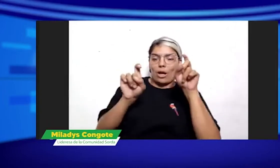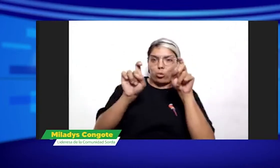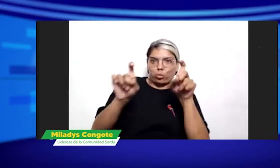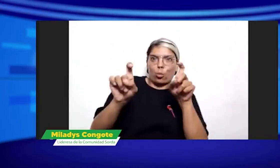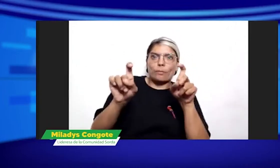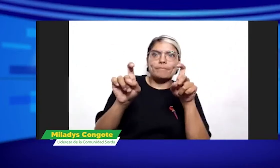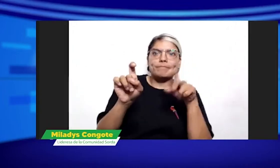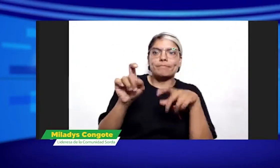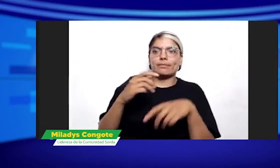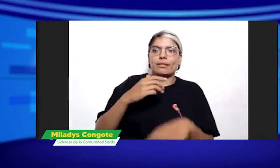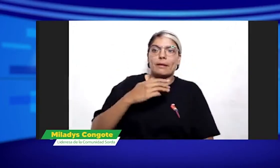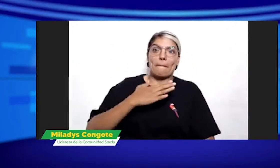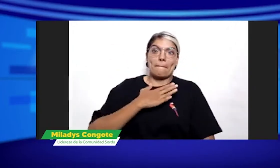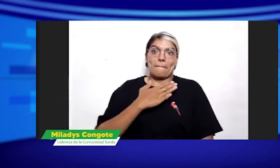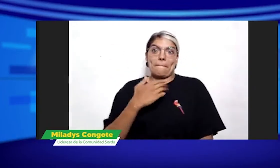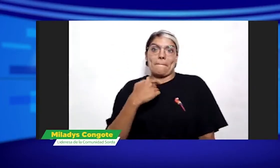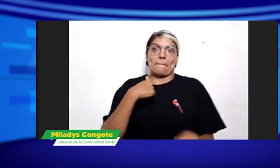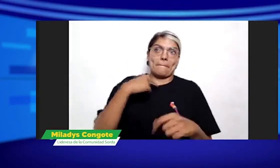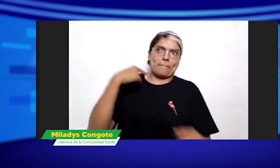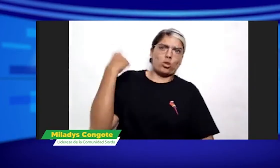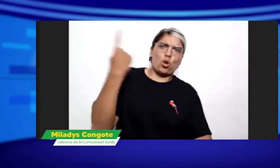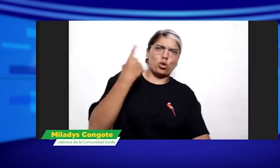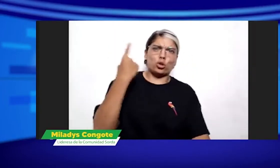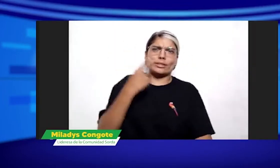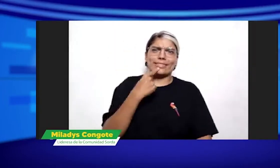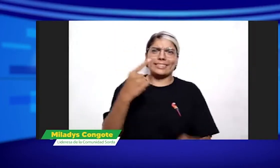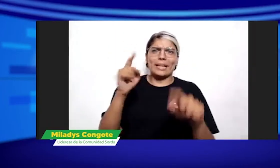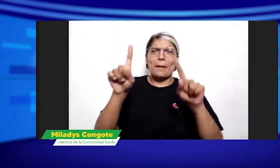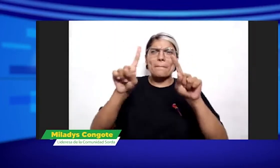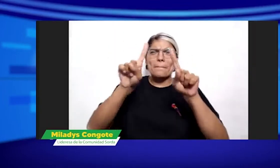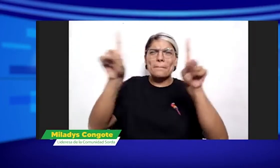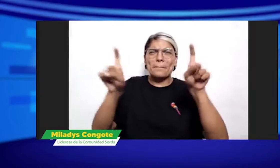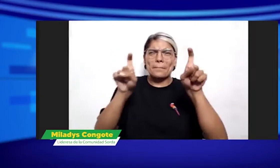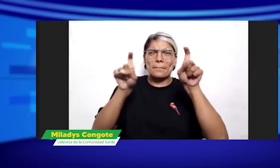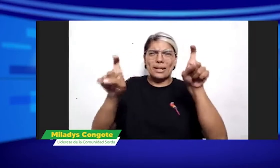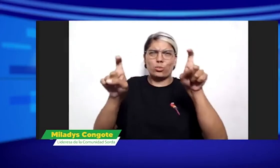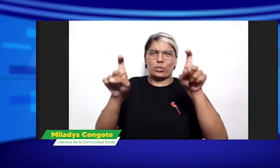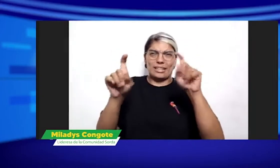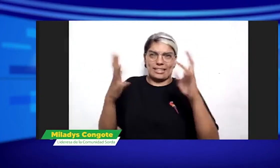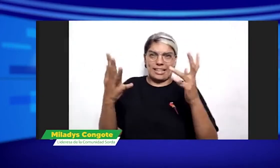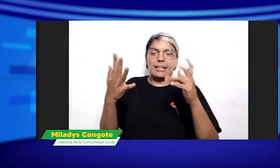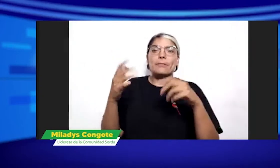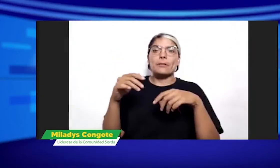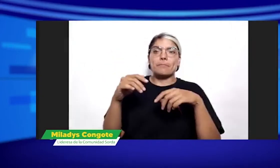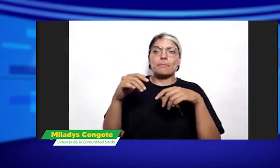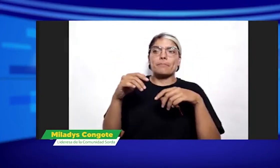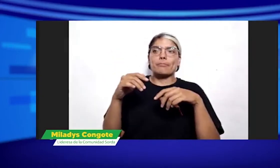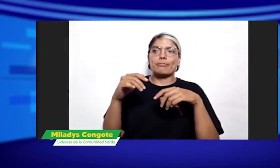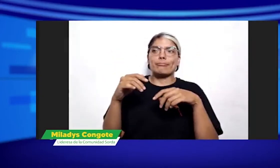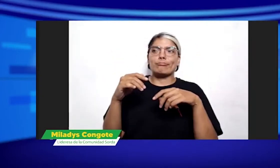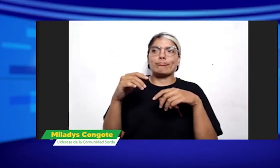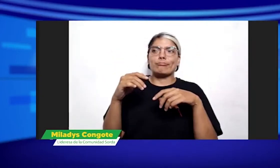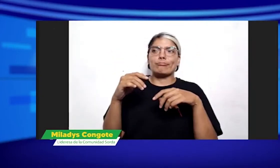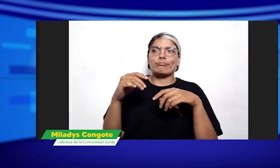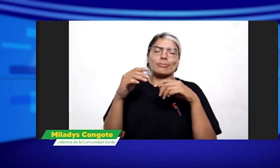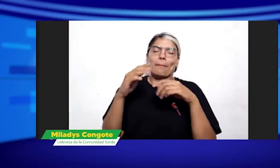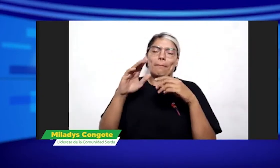pero esa pregunta, en general, esa pregunta va encaminada a,